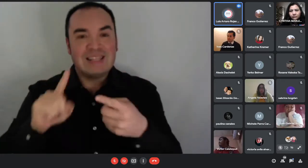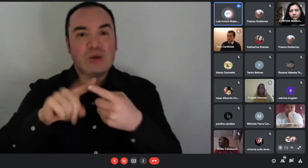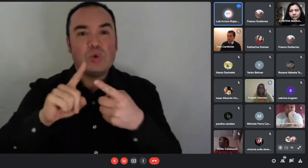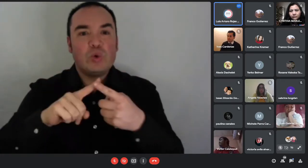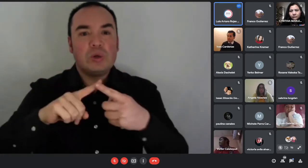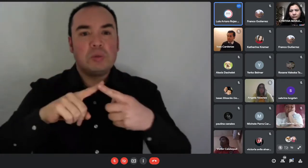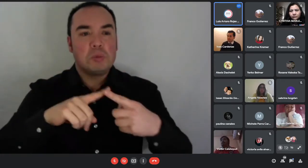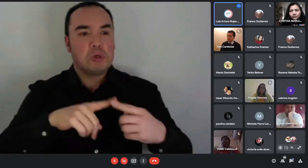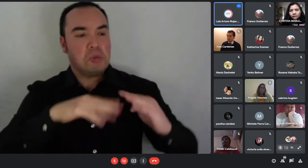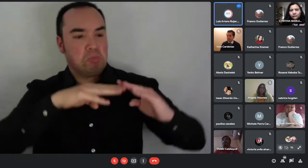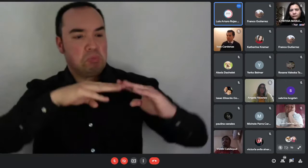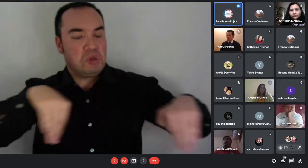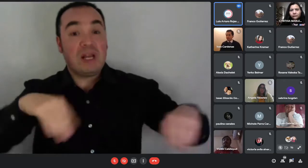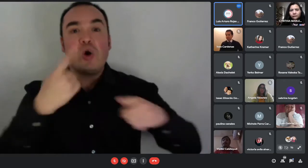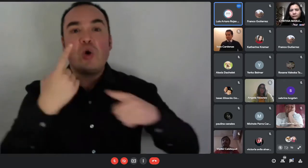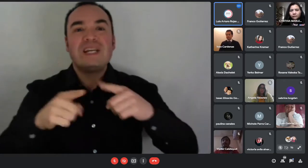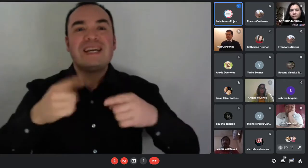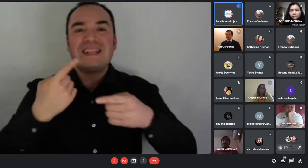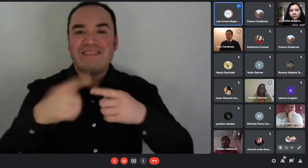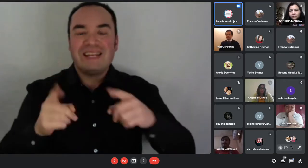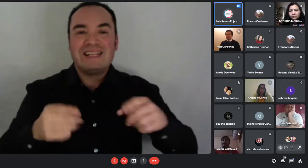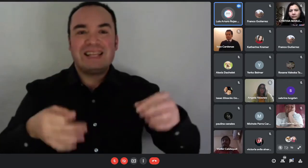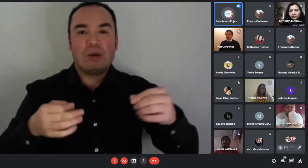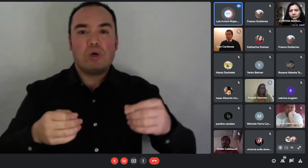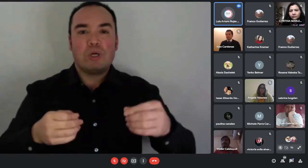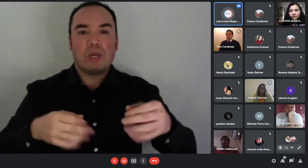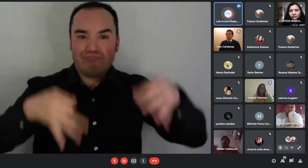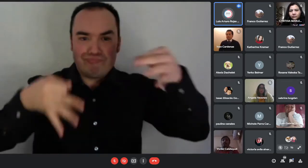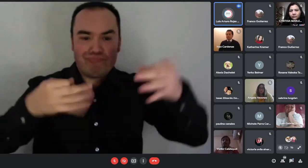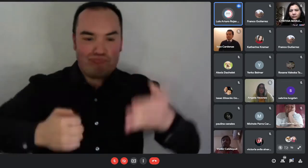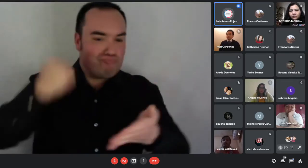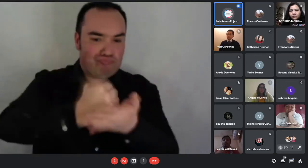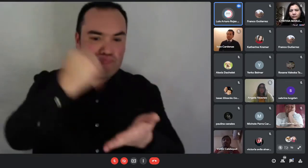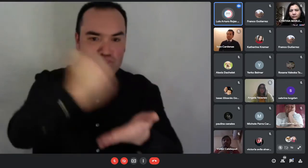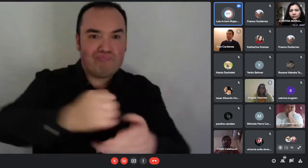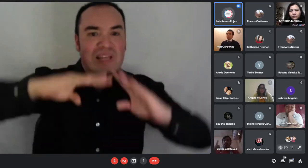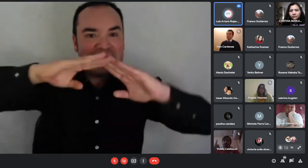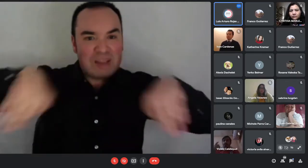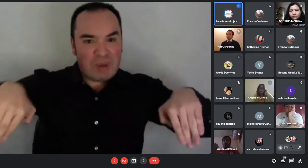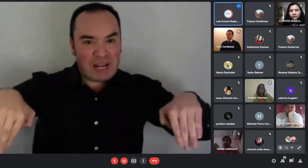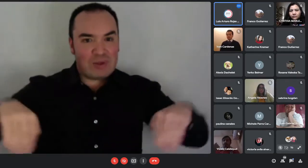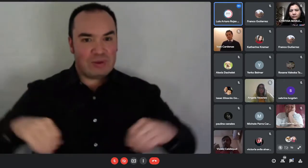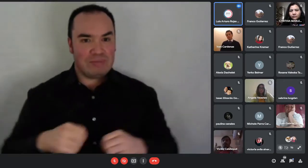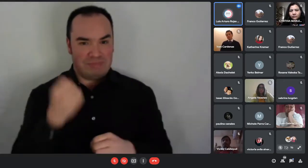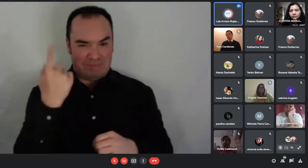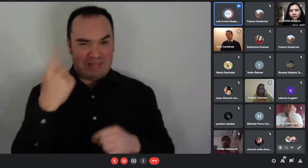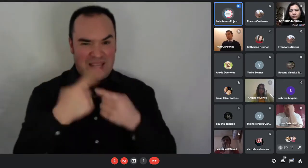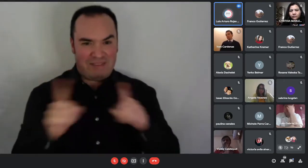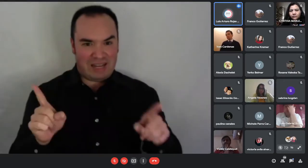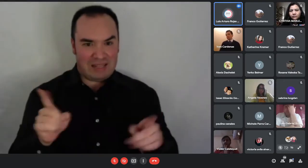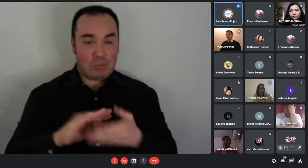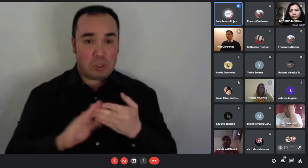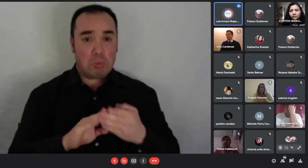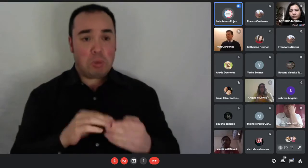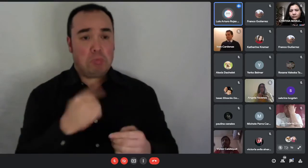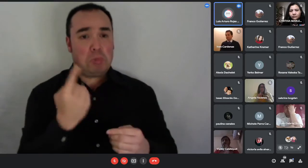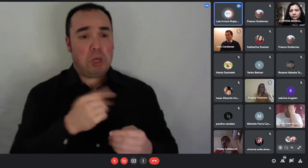cuando alguien está separado de hecho ya es decir estamos casados pero estamos separados ¿Ya?